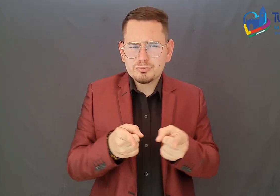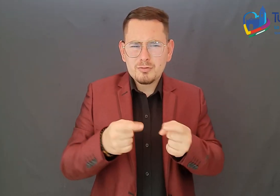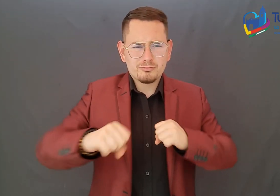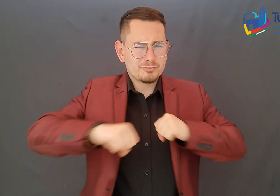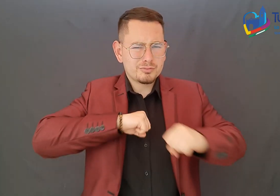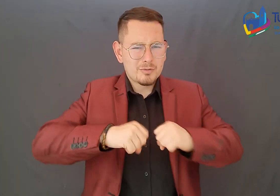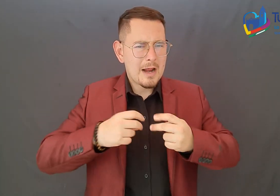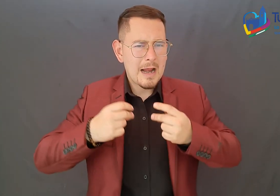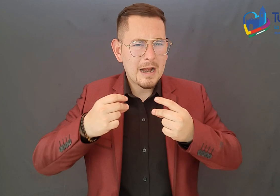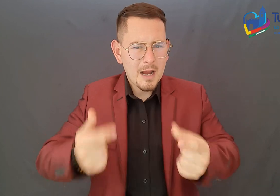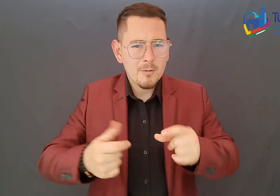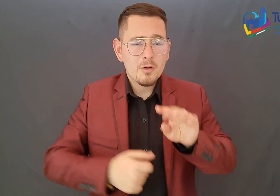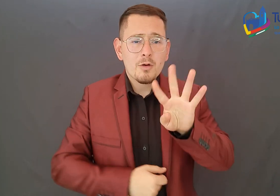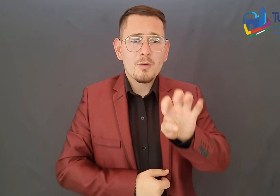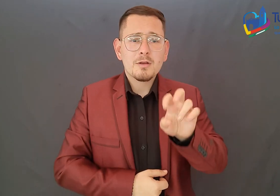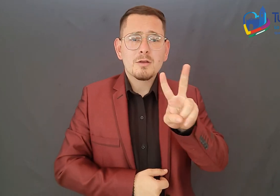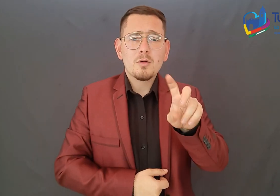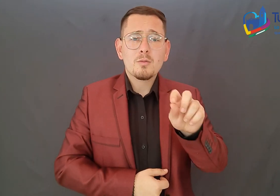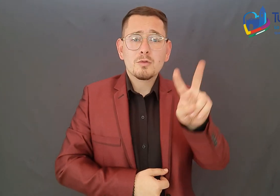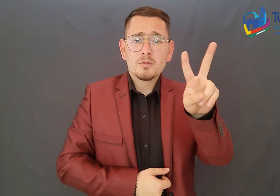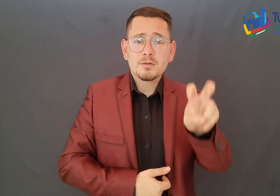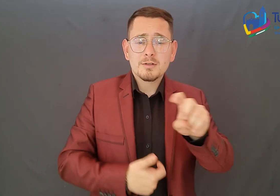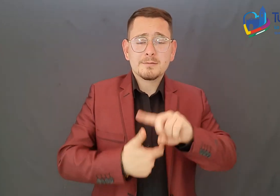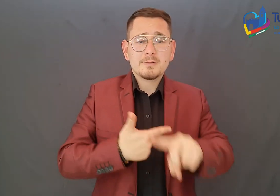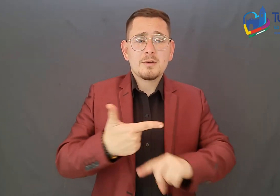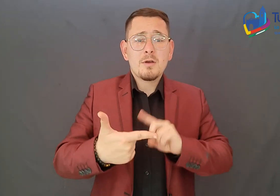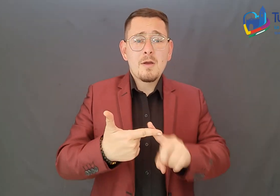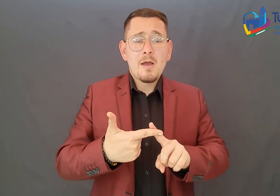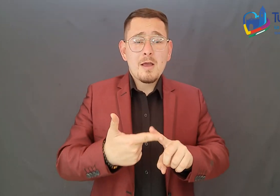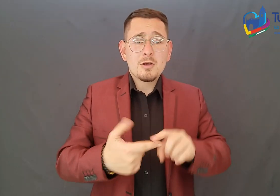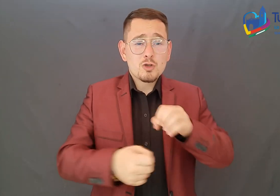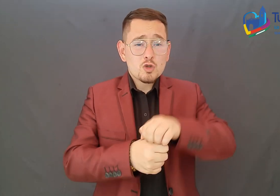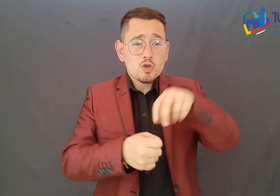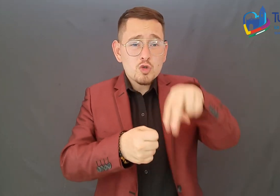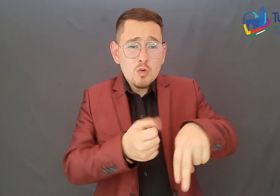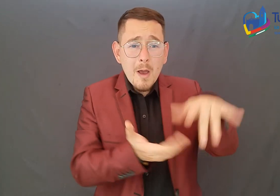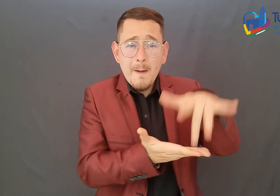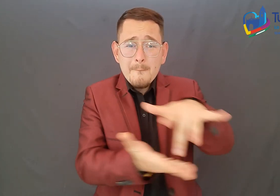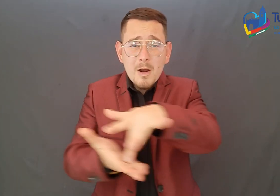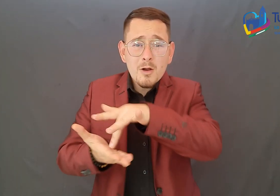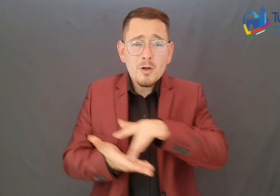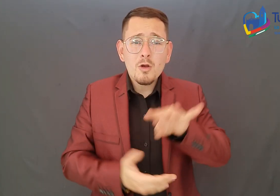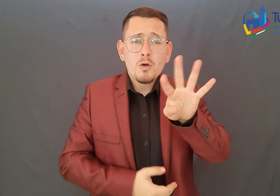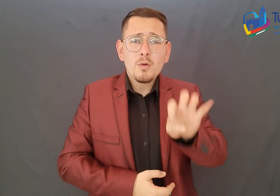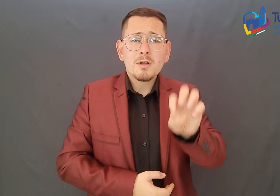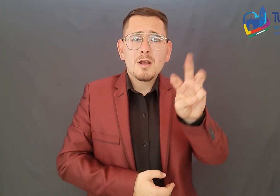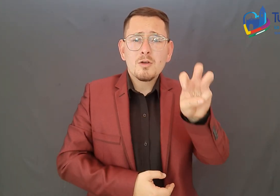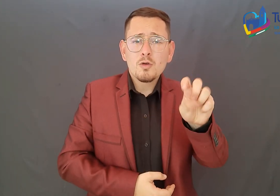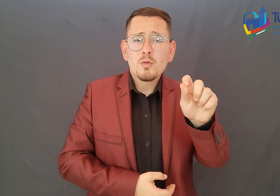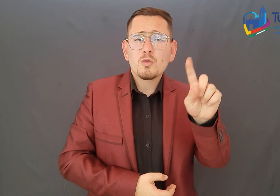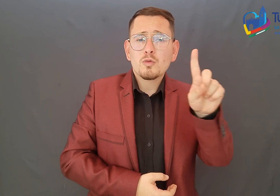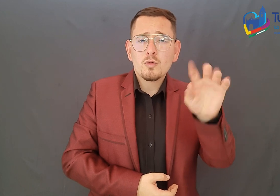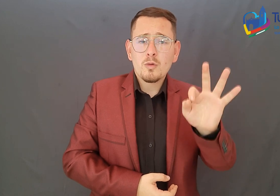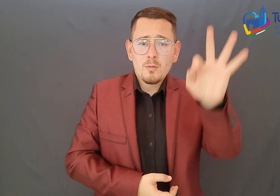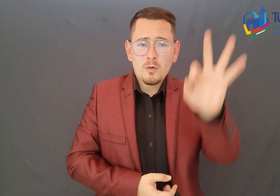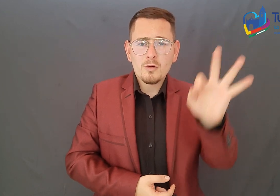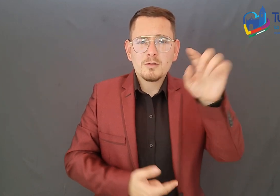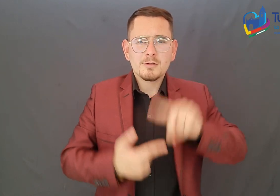política de participación ciudadana y gestión pública con un puntaje de 98.1 y la política de gestión del conocimiento con un